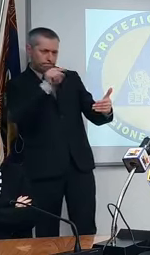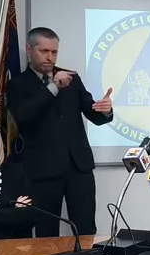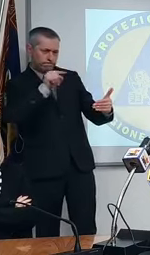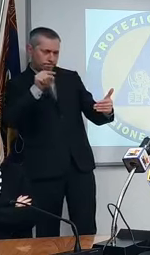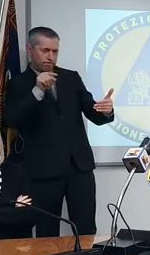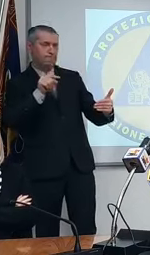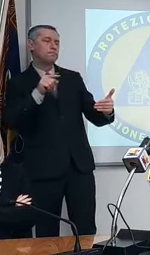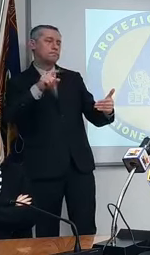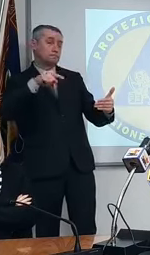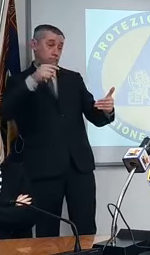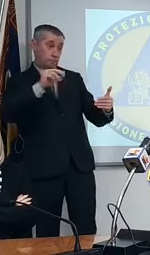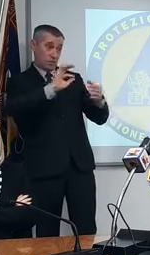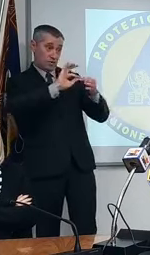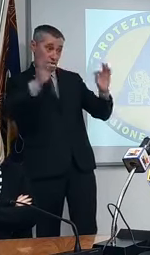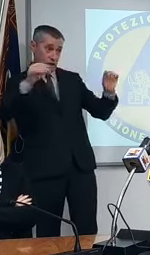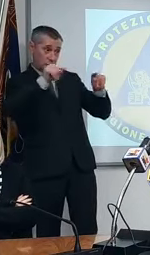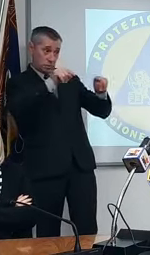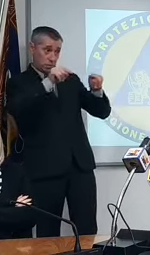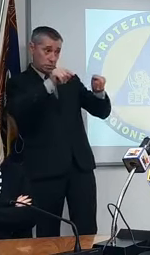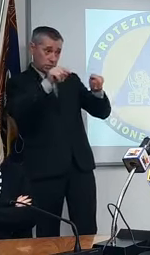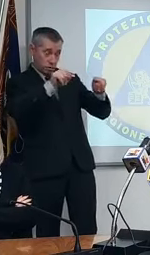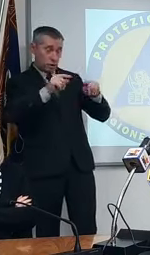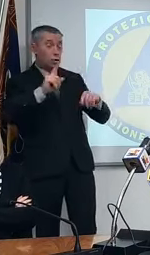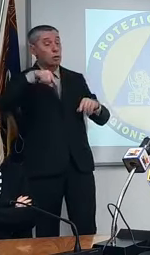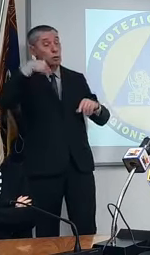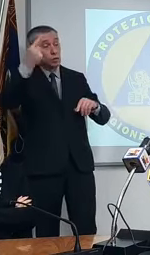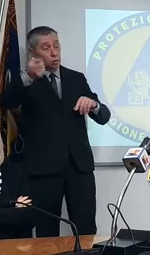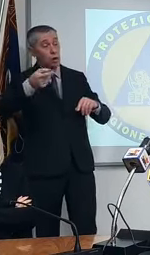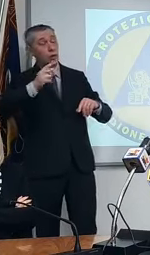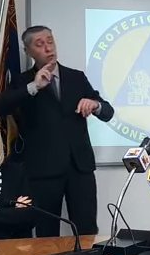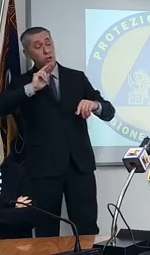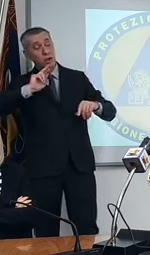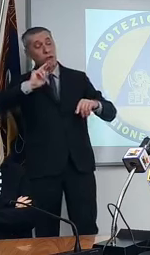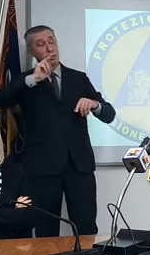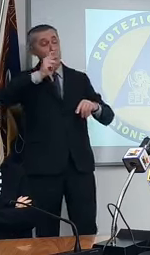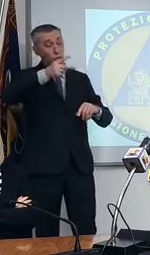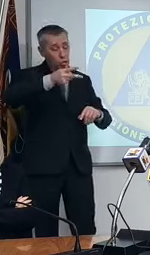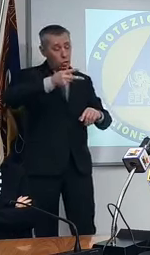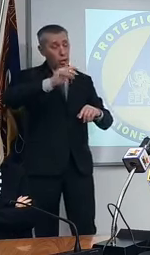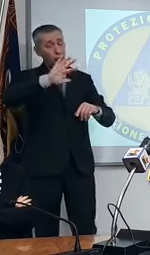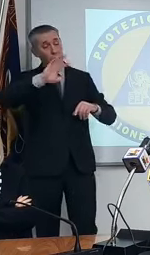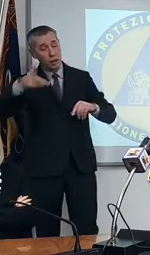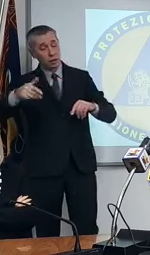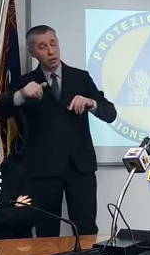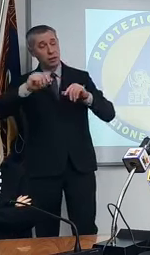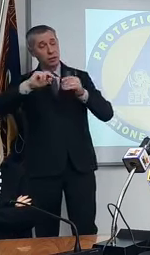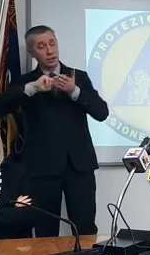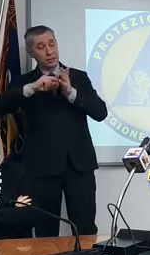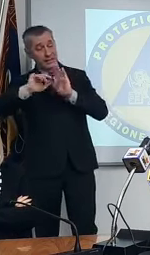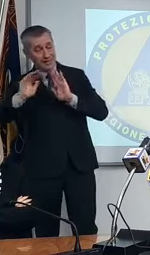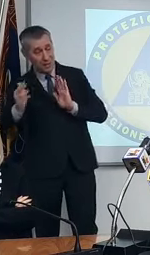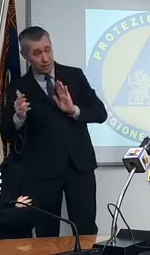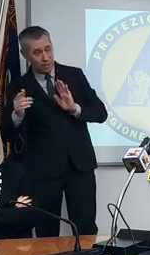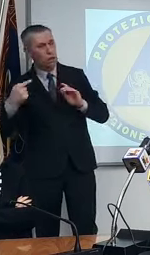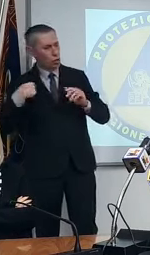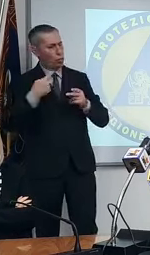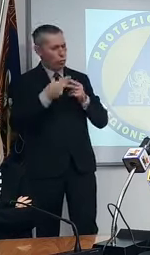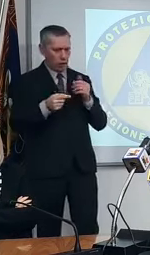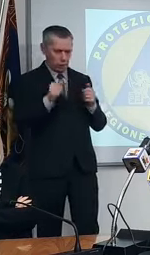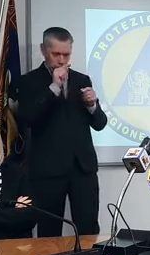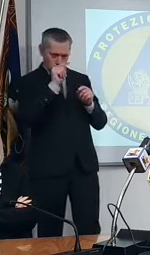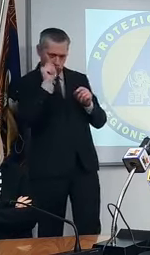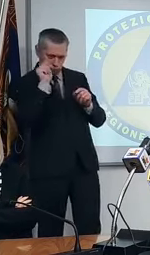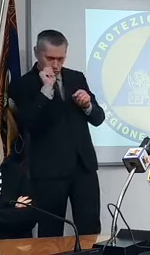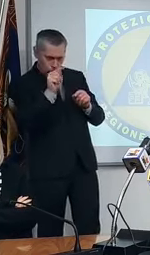faremo rispondere attraverso altri sistemi e prenotare altri sistemi io le ho provate tutte io